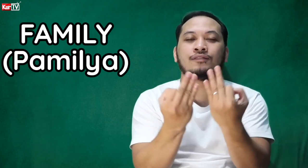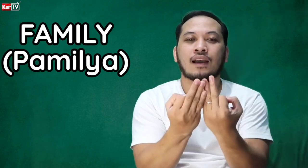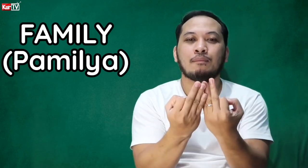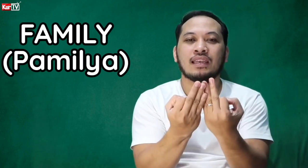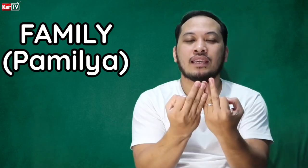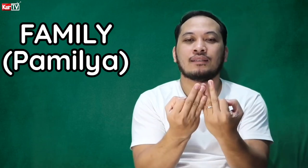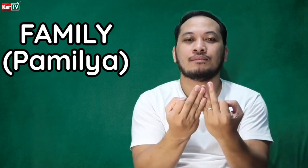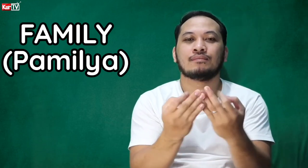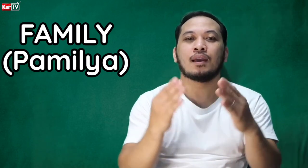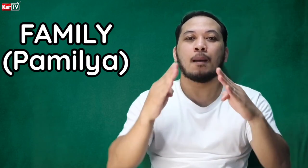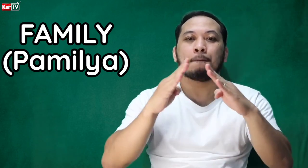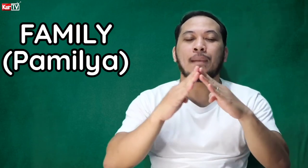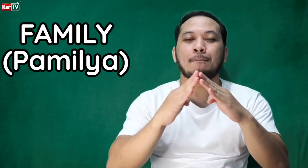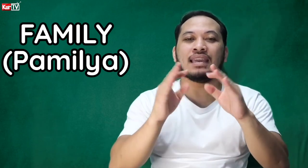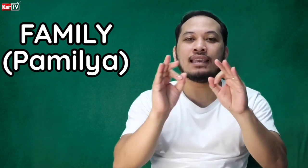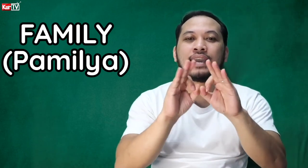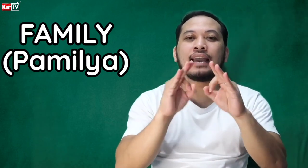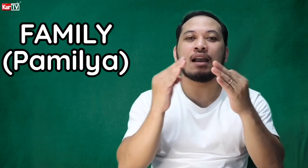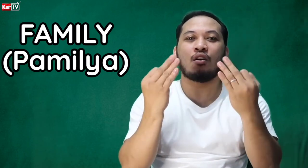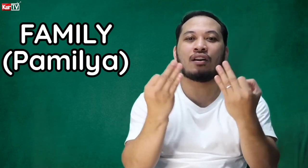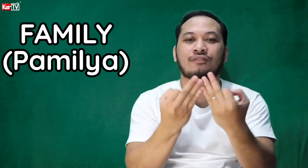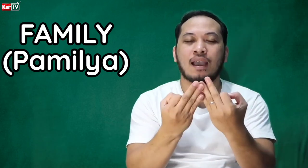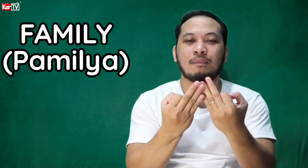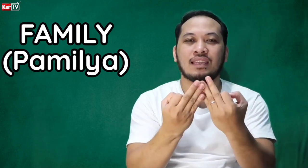Family. Pamilya or family.